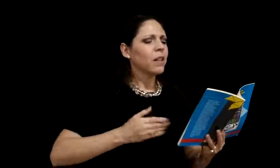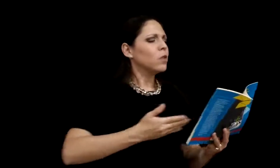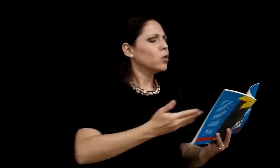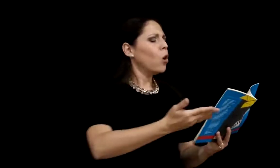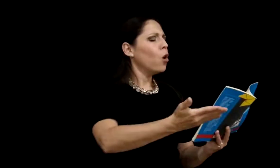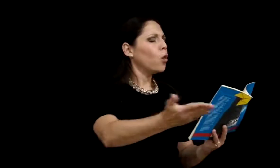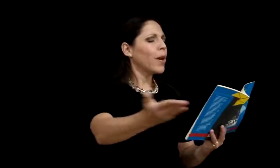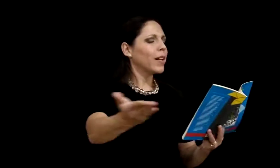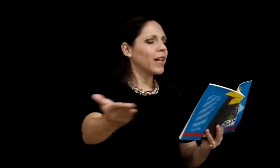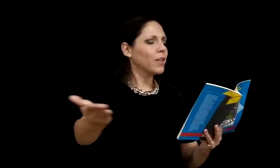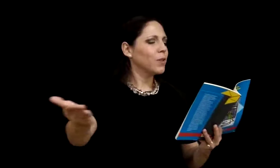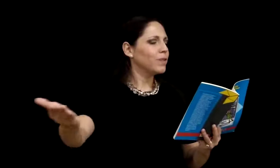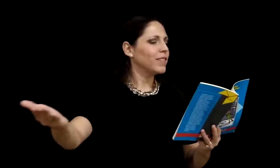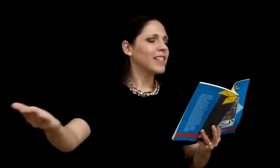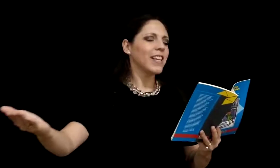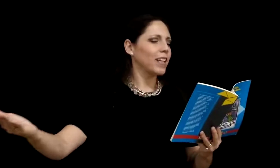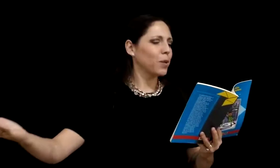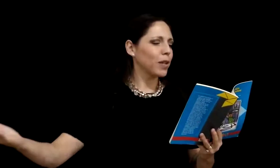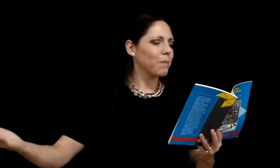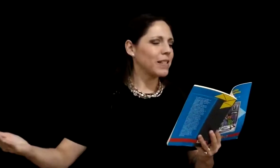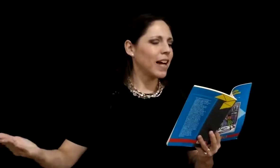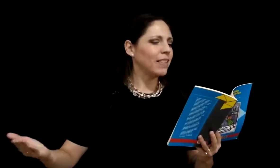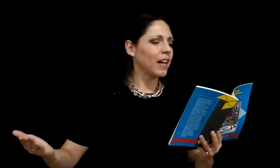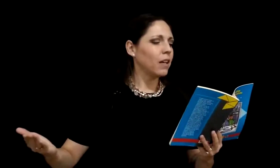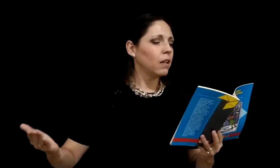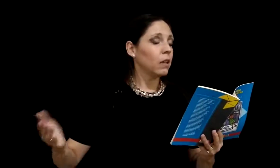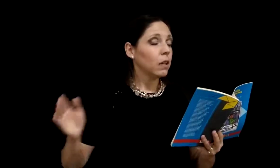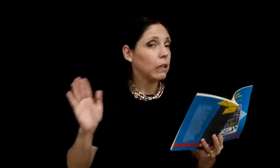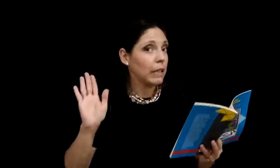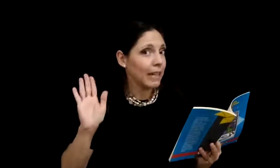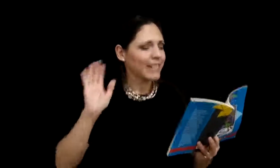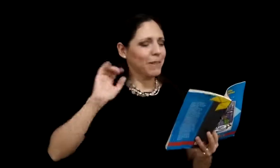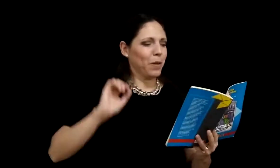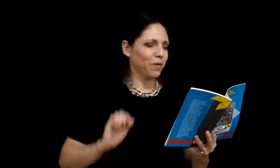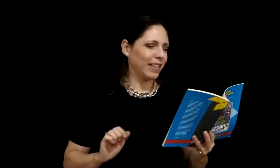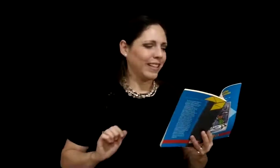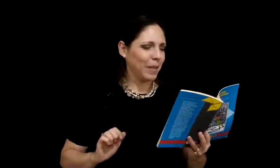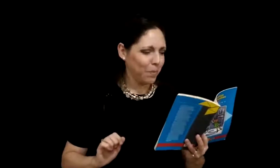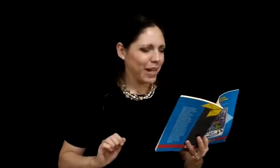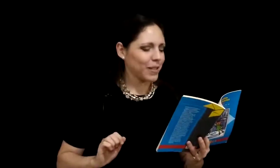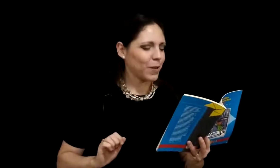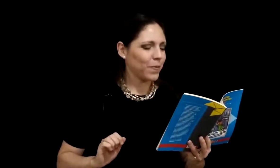todo el reino desde la torre más alta y casi perfecta del palacio.